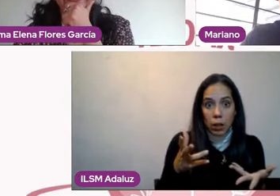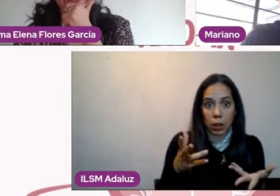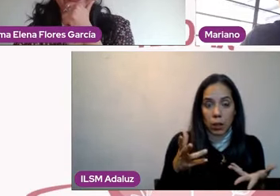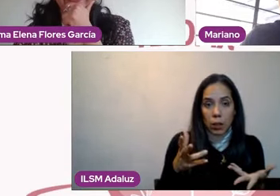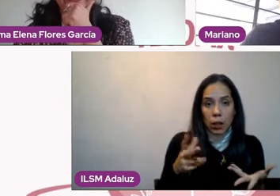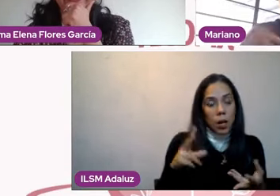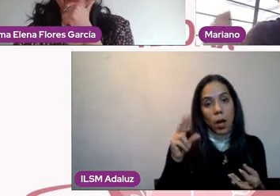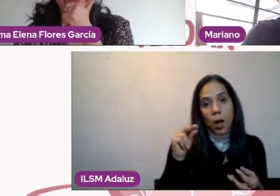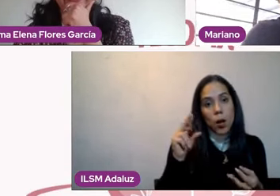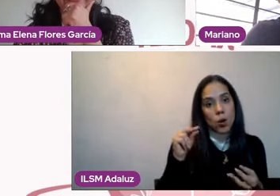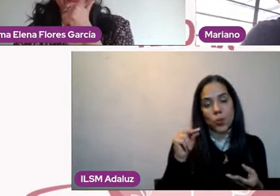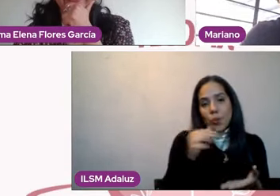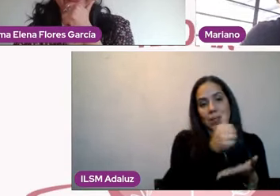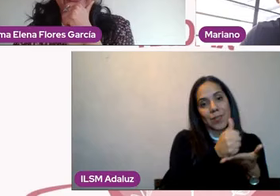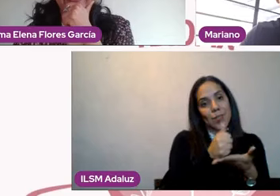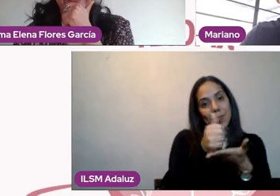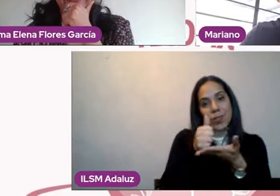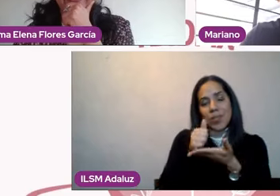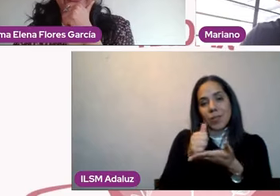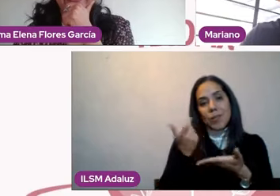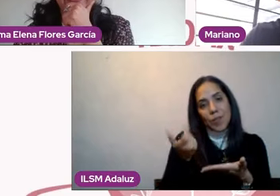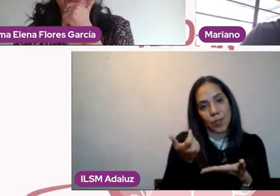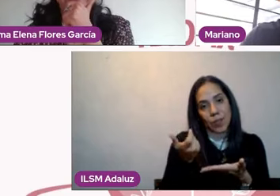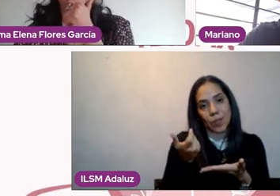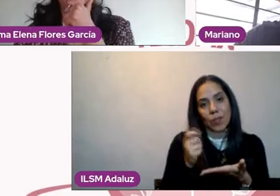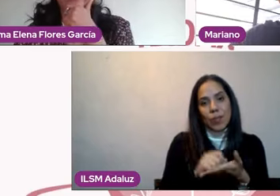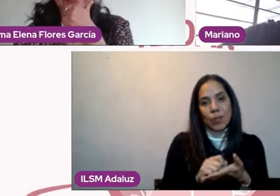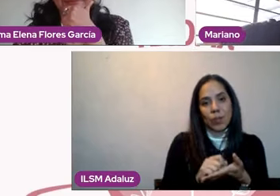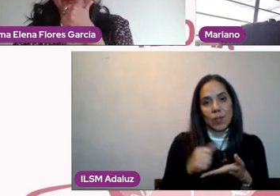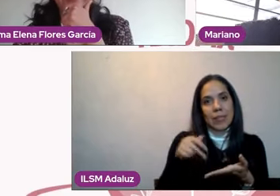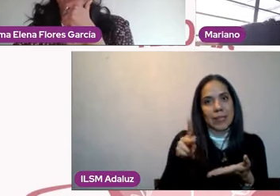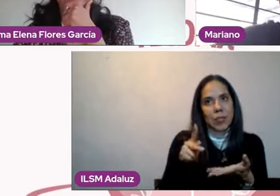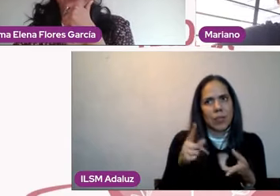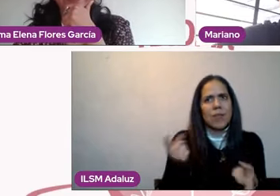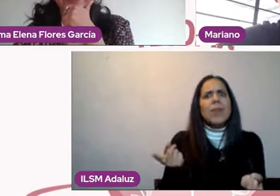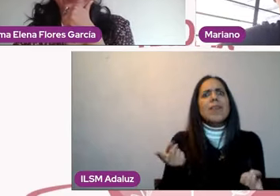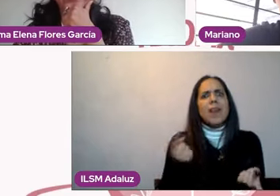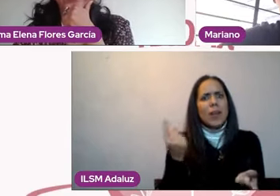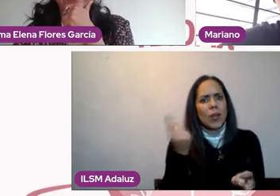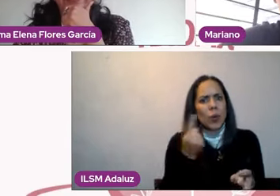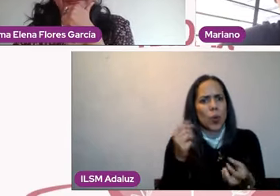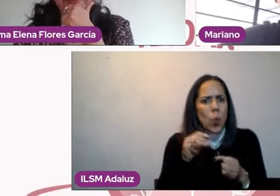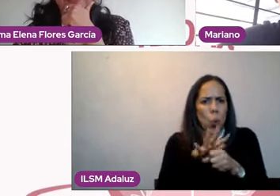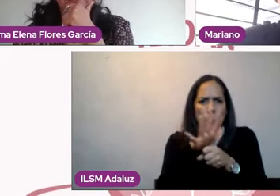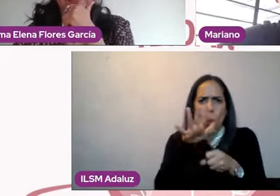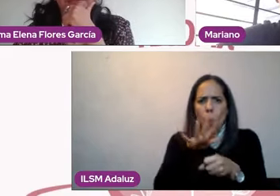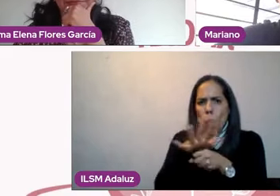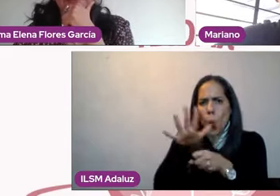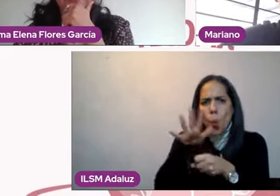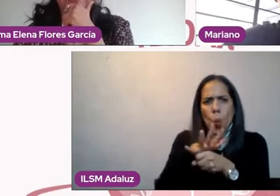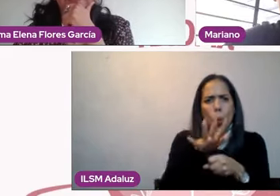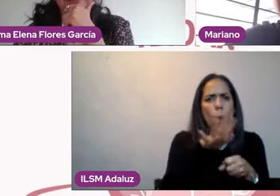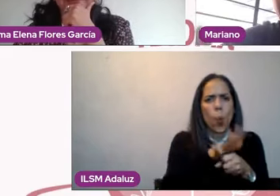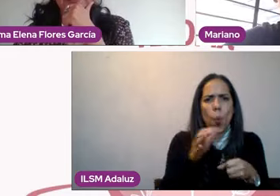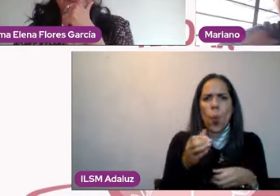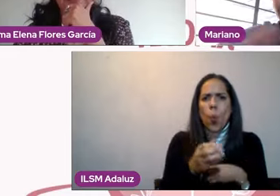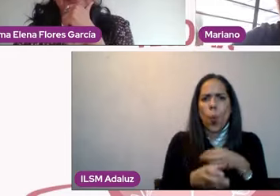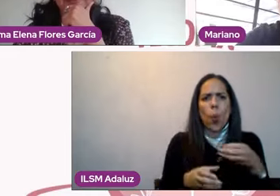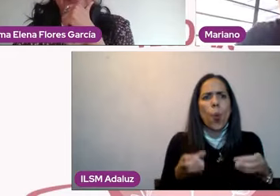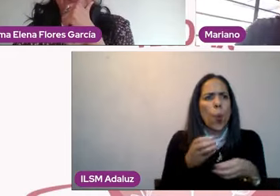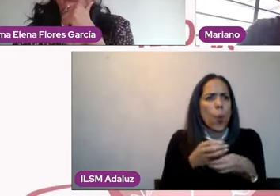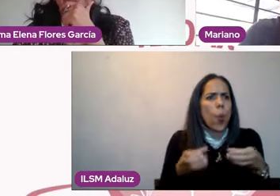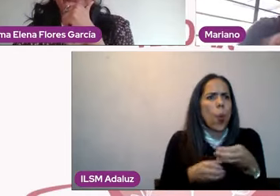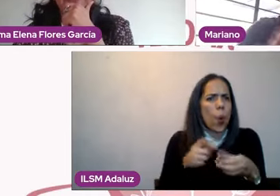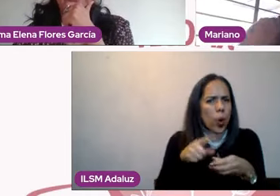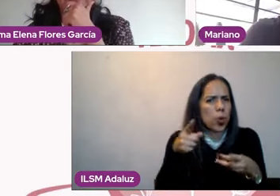porque no es ese el punto en el que me fijé y por el que elegí a la otra persona, ¿no? Entonces, si bien se